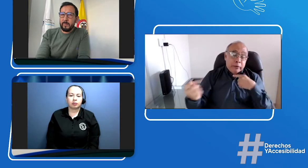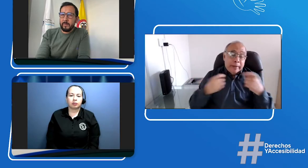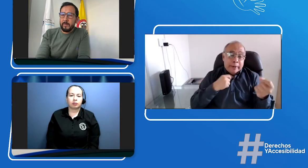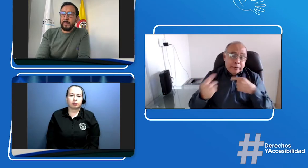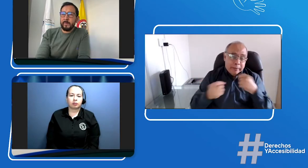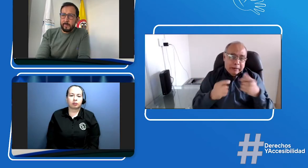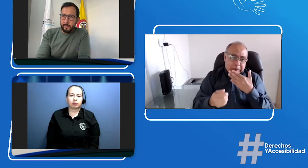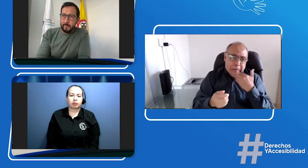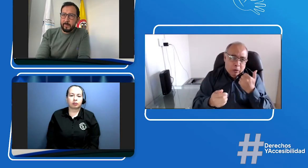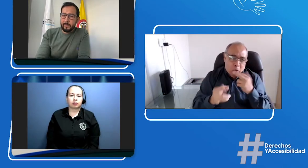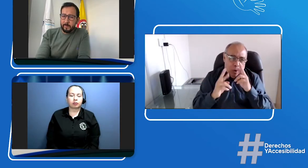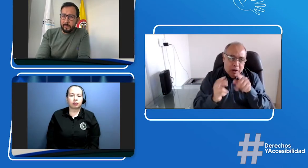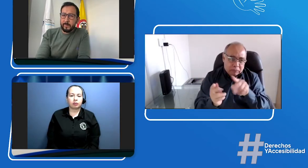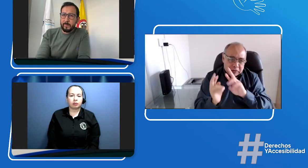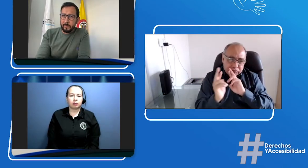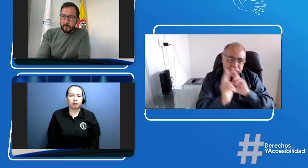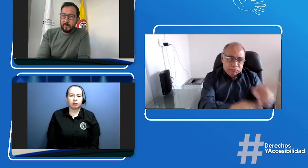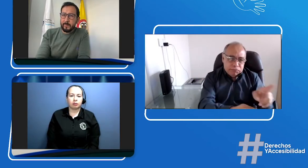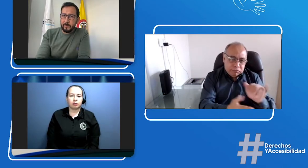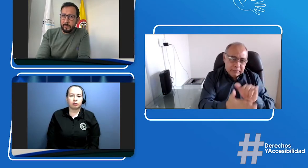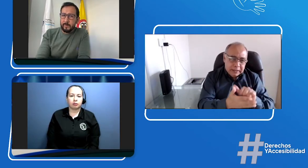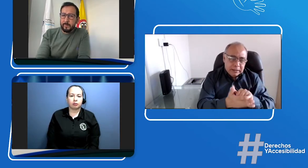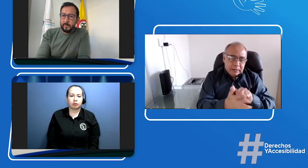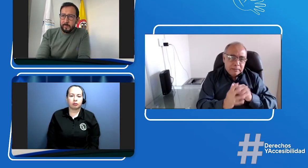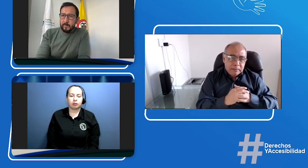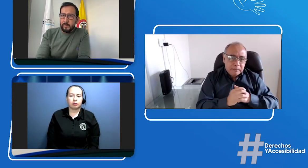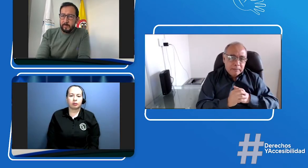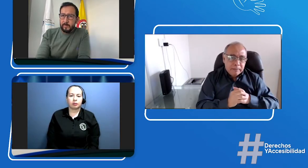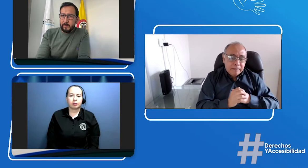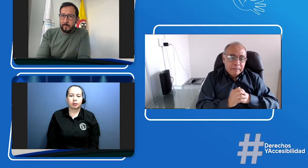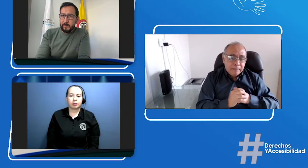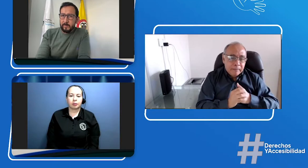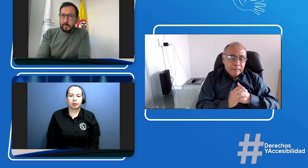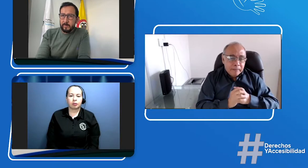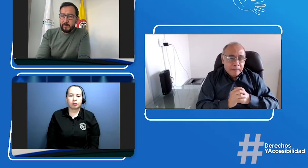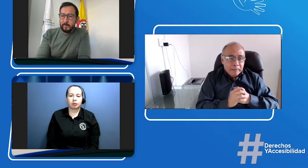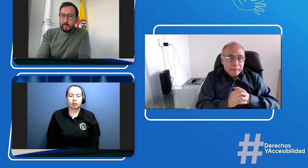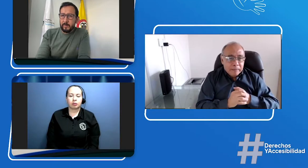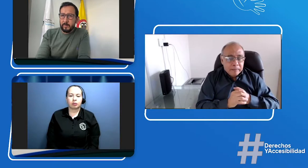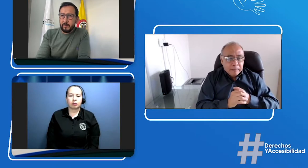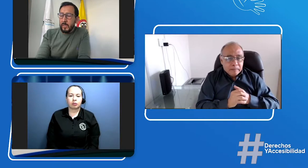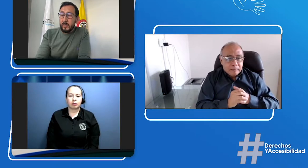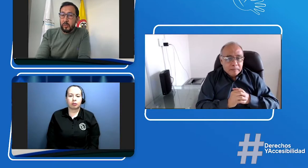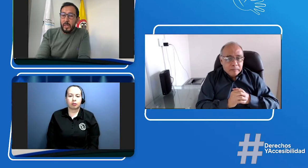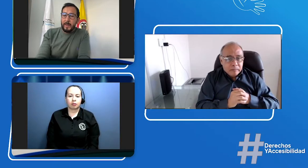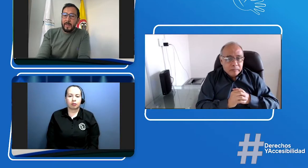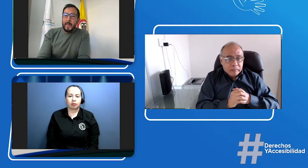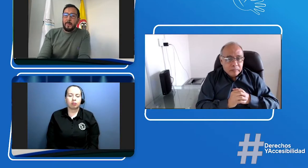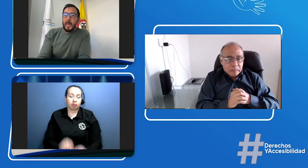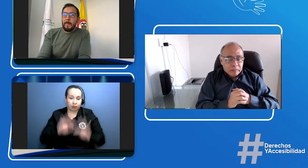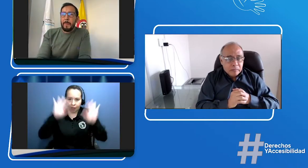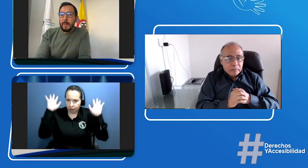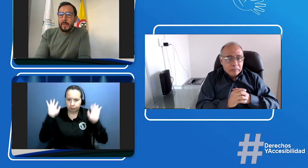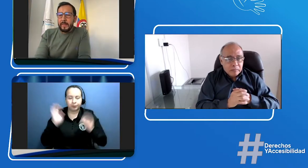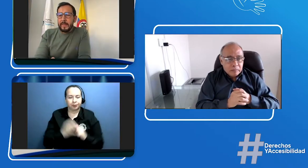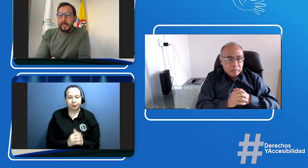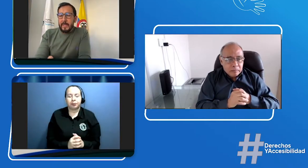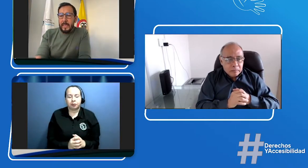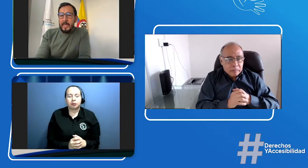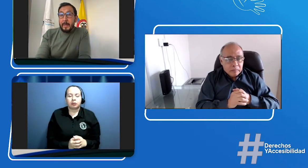¿podría usted darnos una explicación corta para poder responder a esas preguntas que varios hacen? Total. Mira, y de